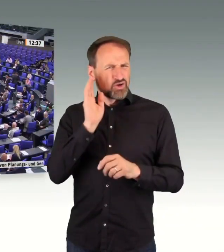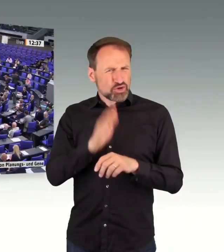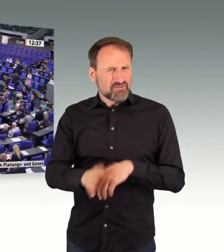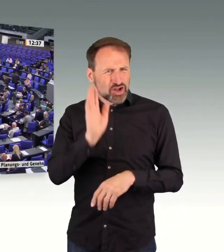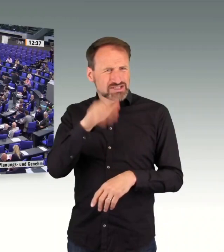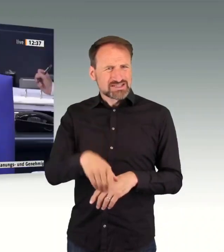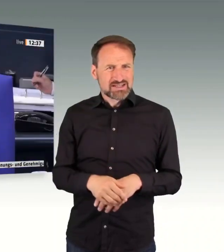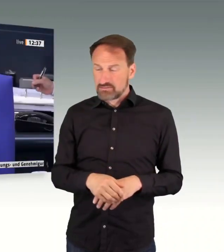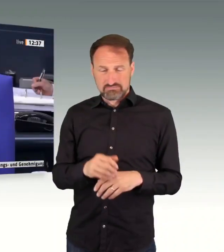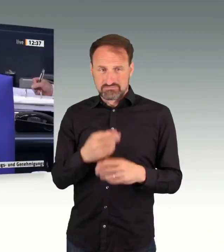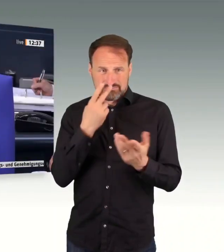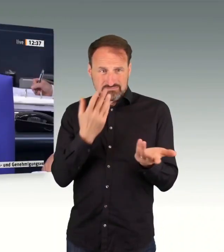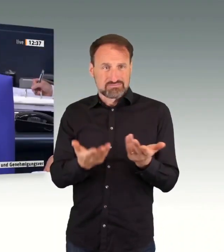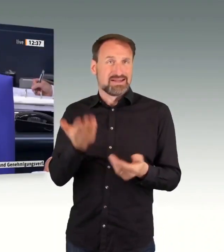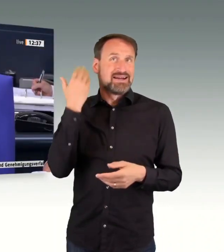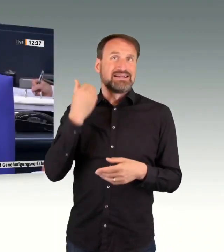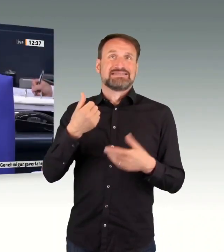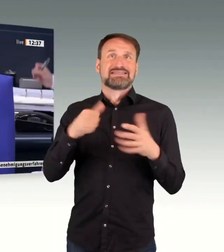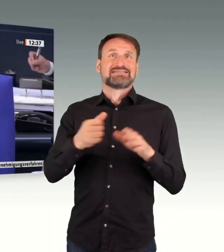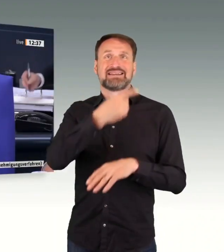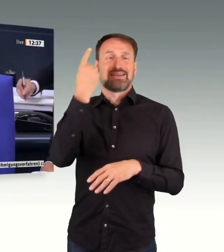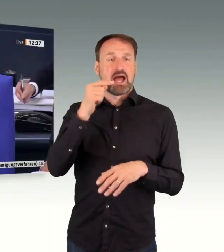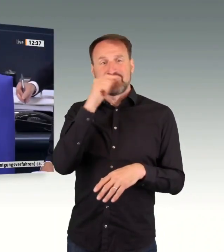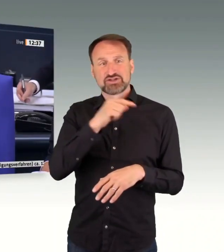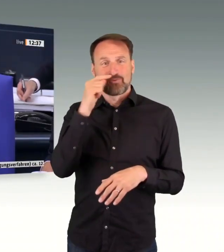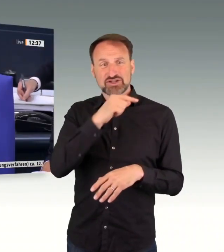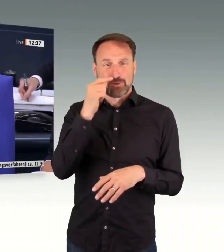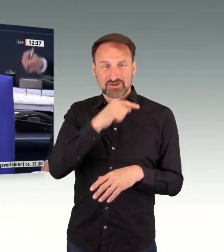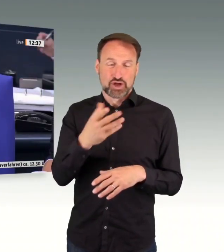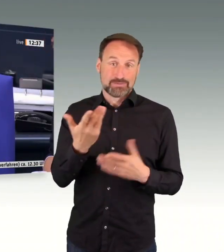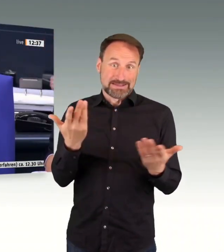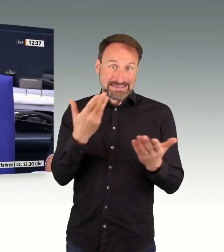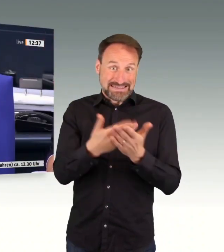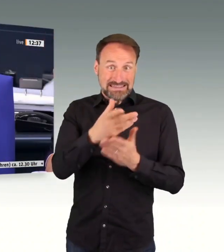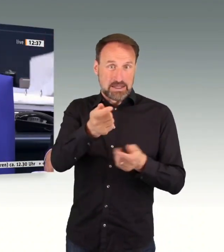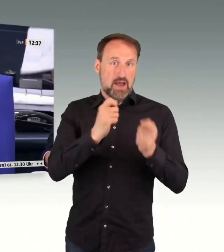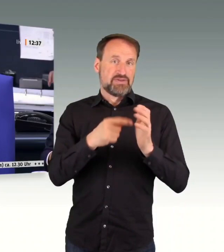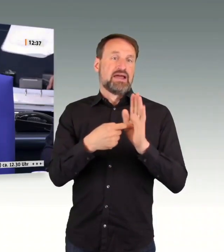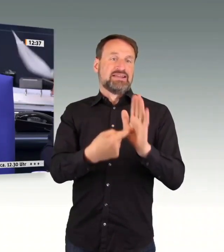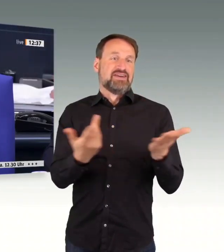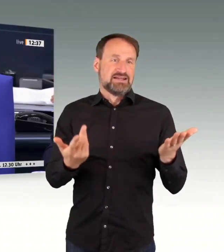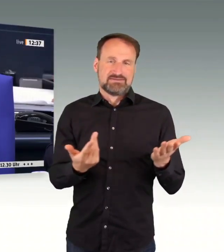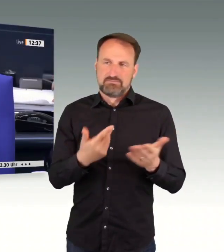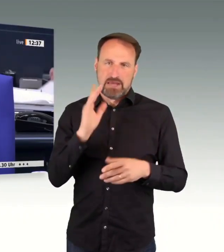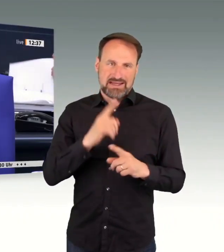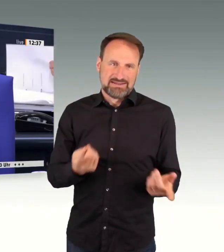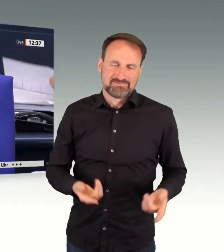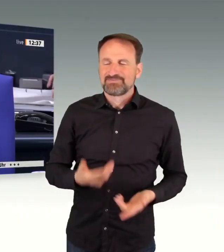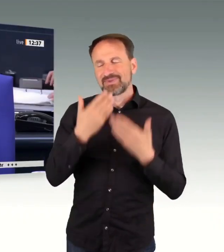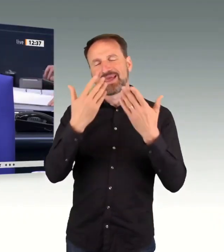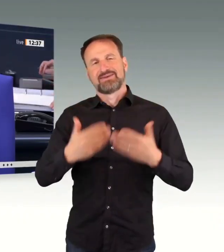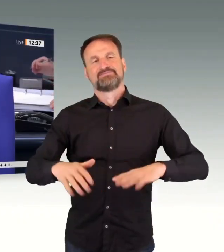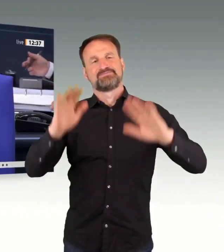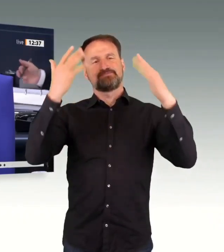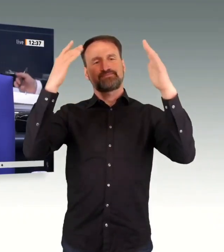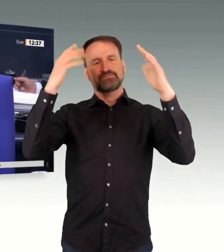Ich schließe die Aussprache. Wir kommen zur Abstimmung über den Antrag der Fraktion der CDU und CSU auf Drucksache 19